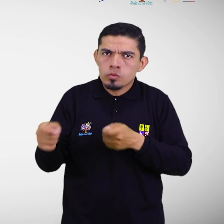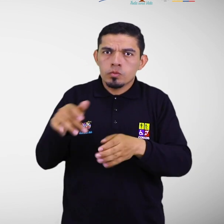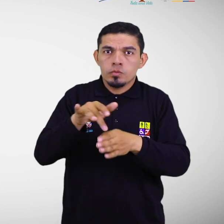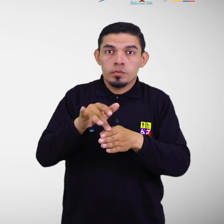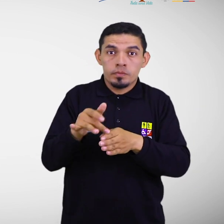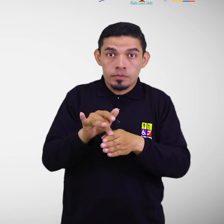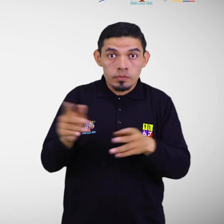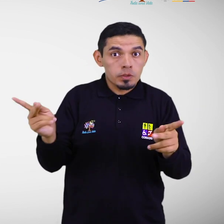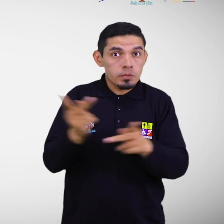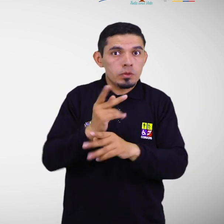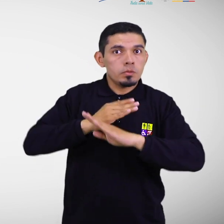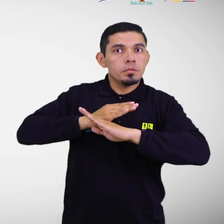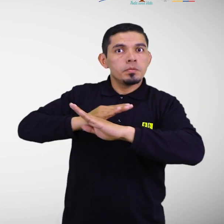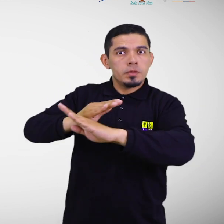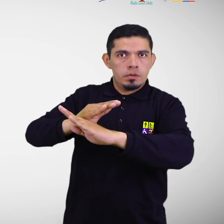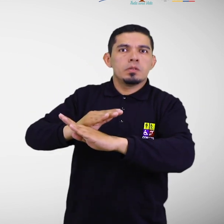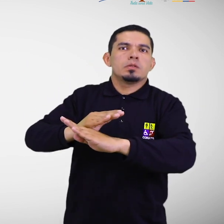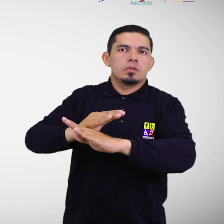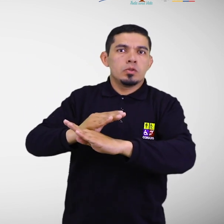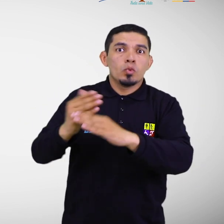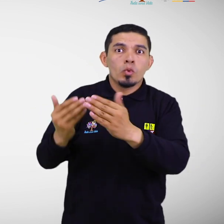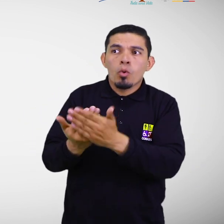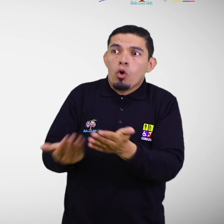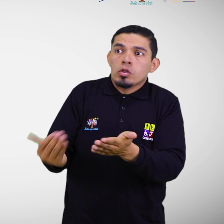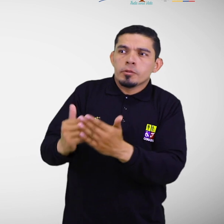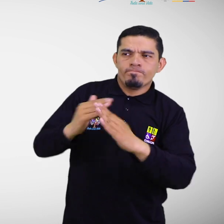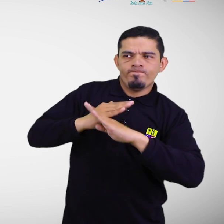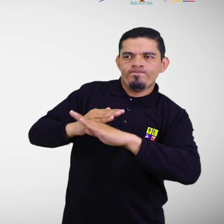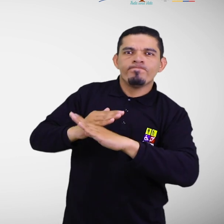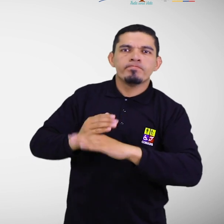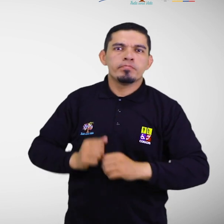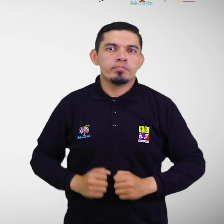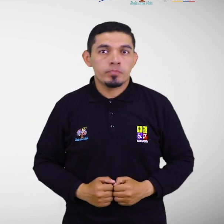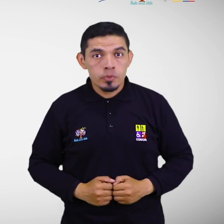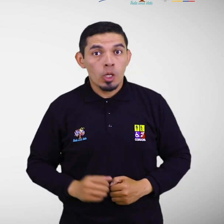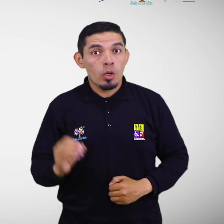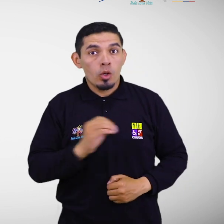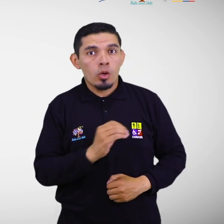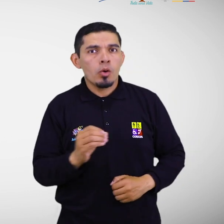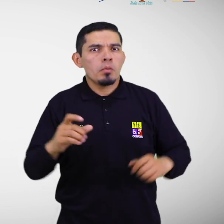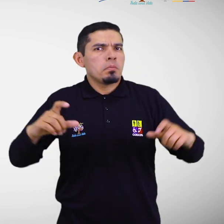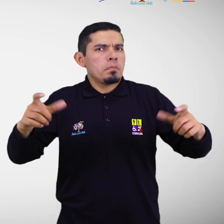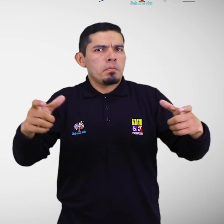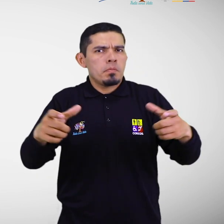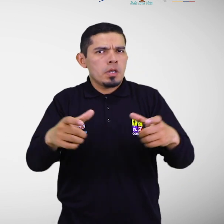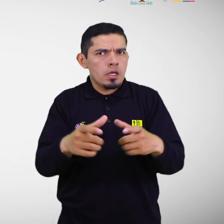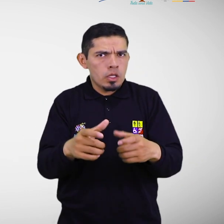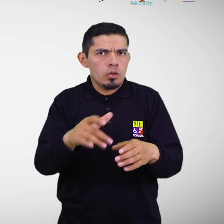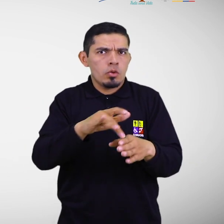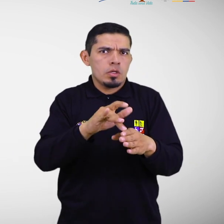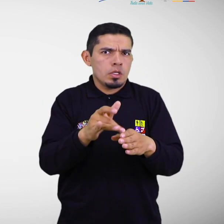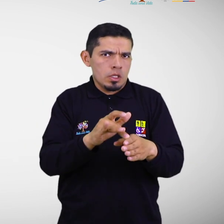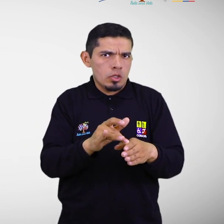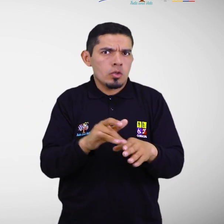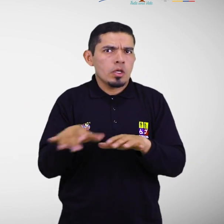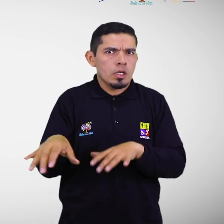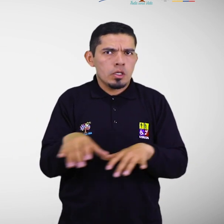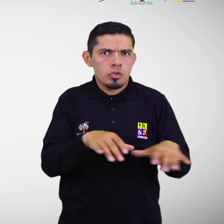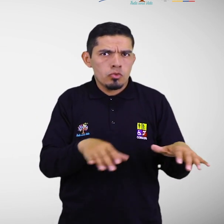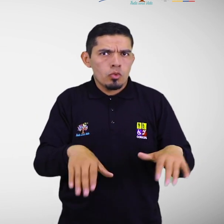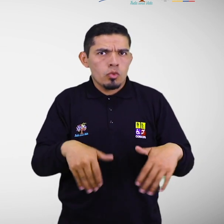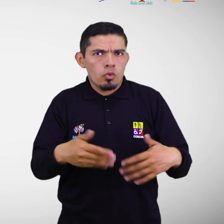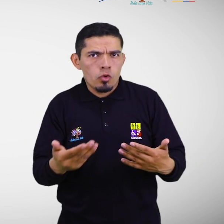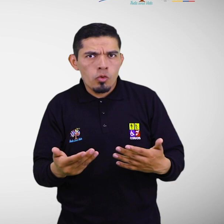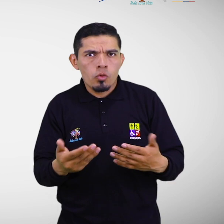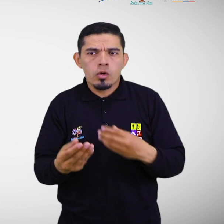propósito de prevenir nuevos riesgos de desastres. Reducir los riesgos de desastres existentes y gestionar el riesgo